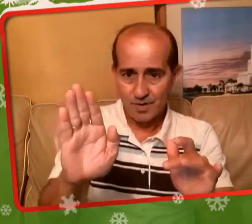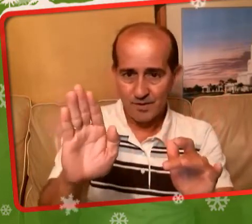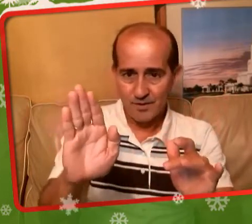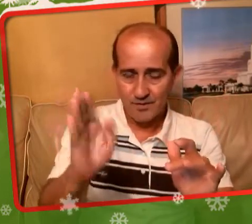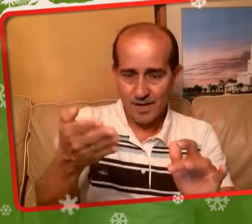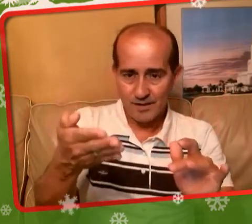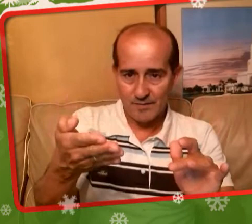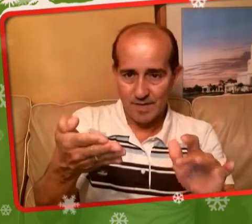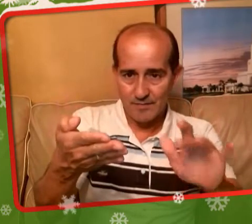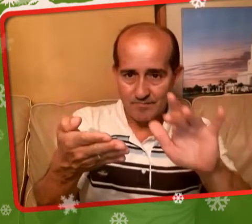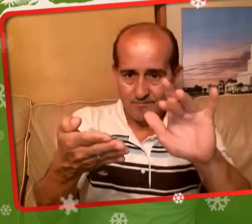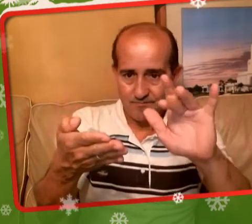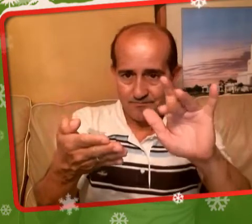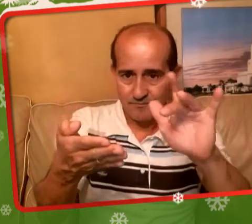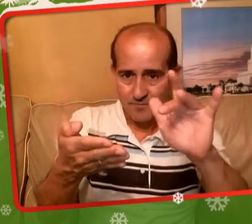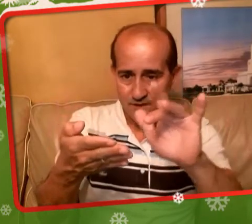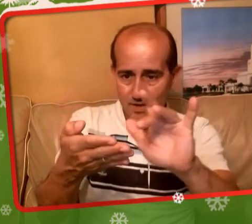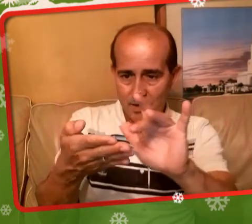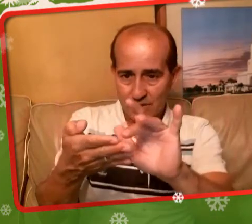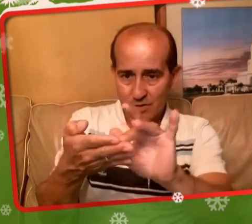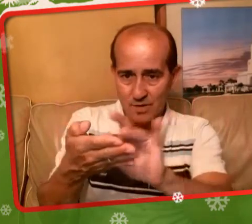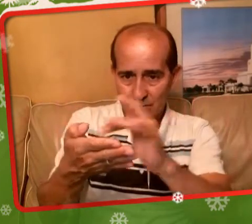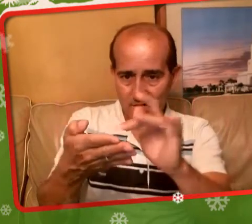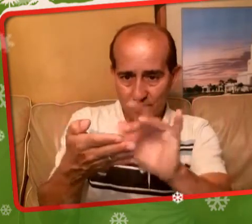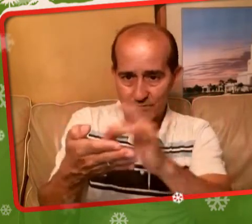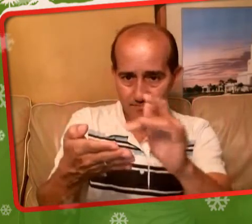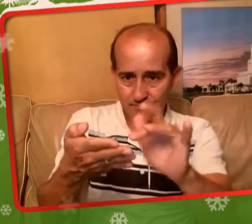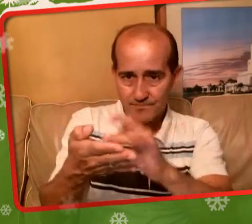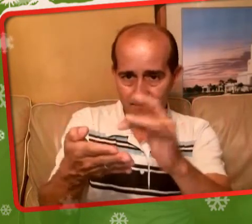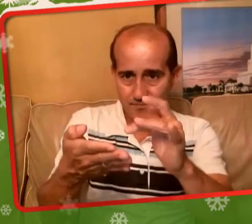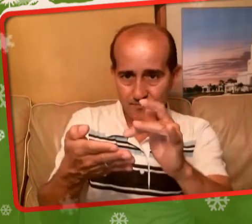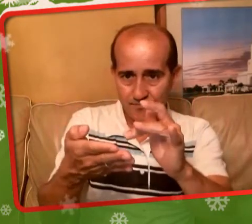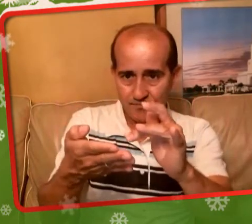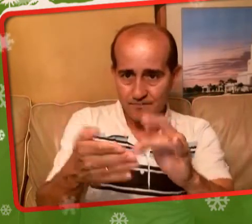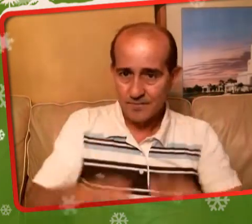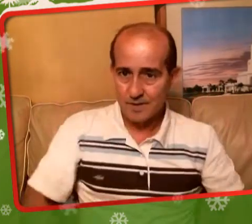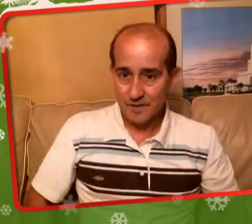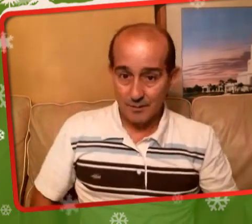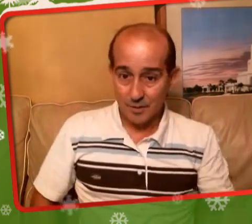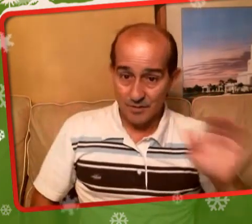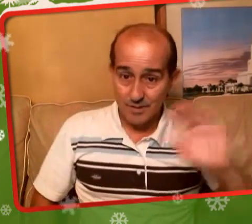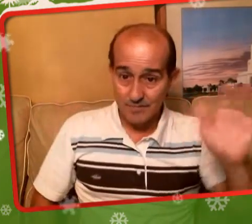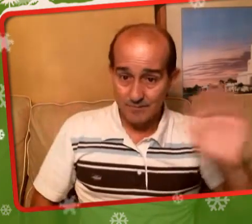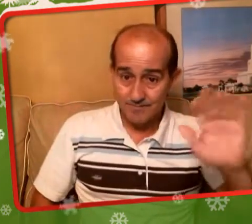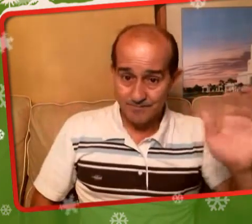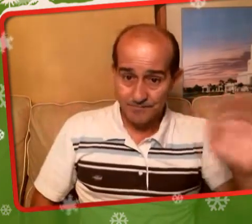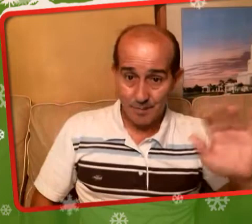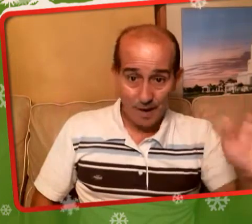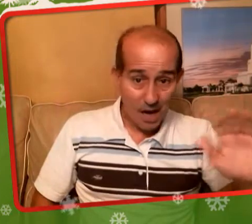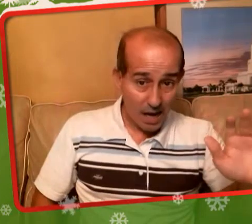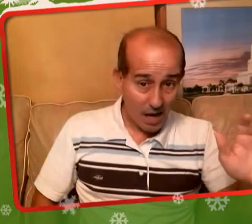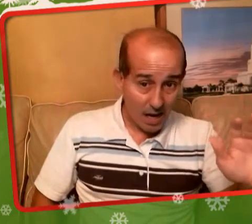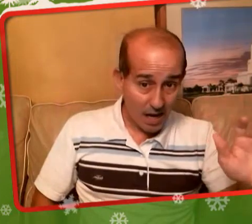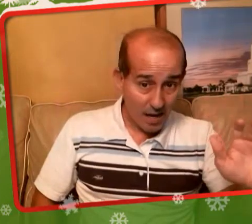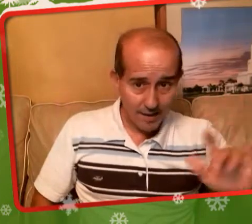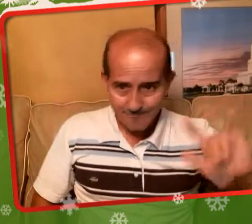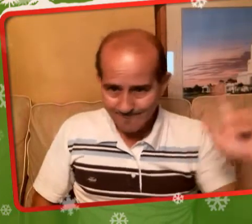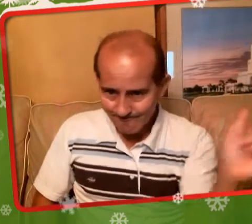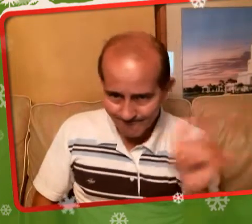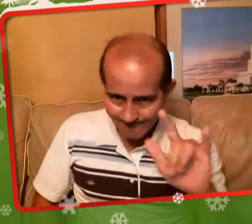Ponemos la mano flat en B y el dedito del corazón. Hasta la próxima. Bye.